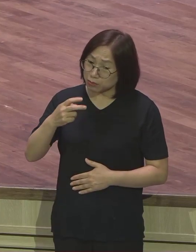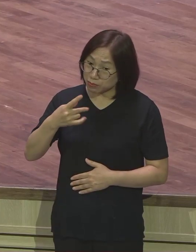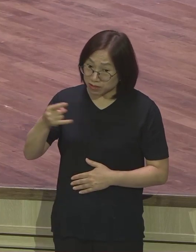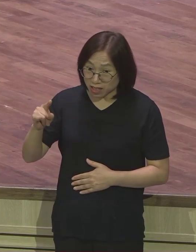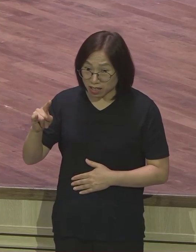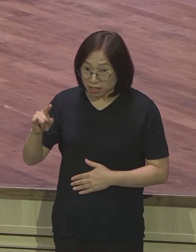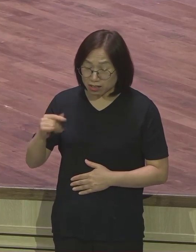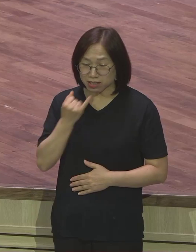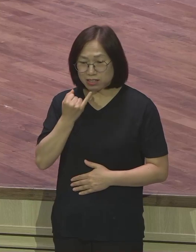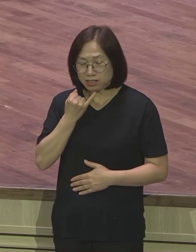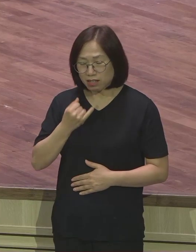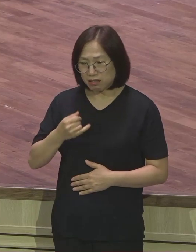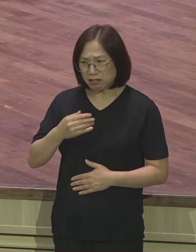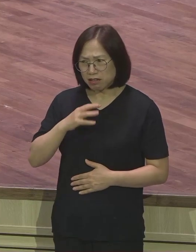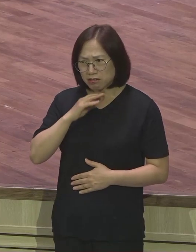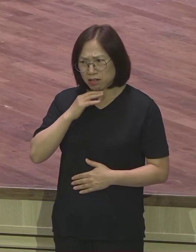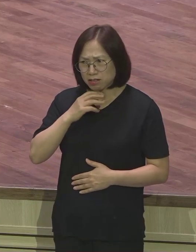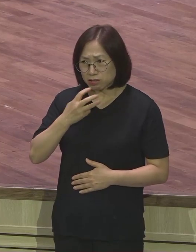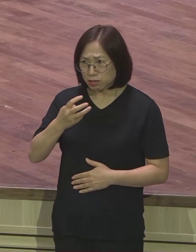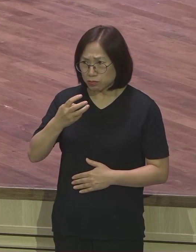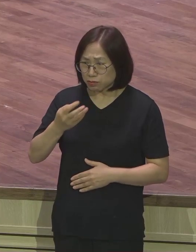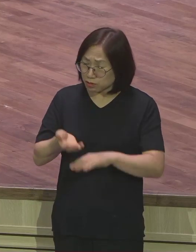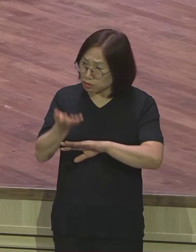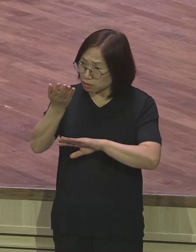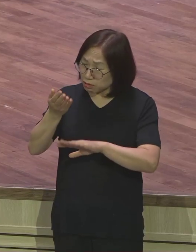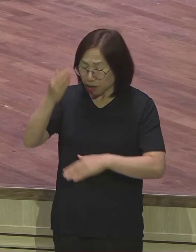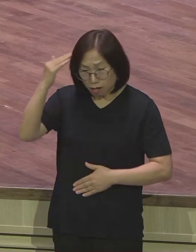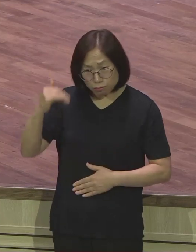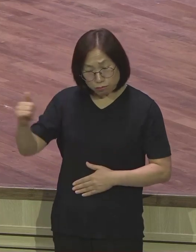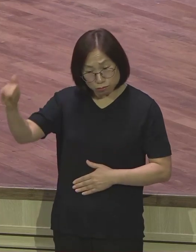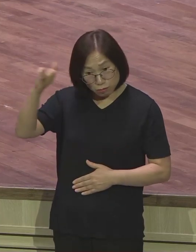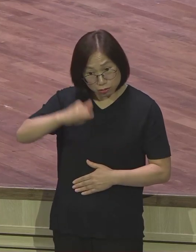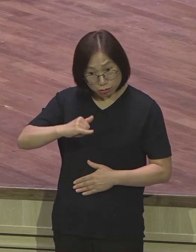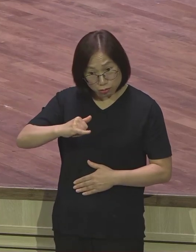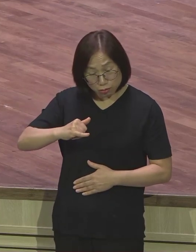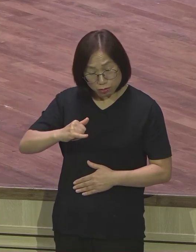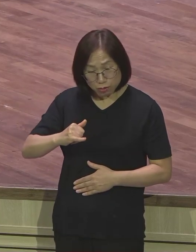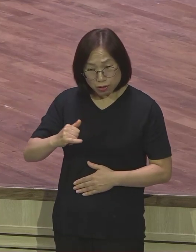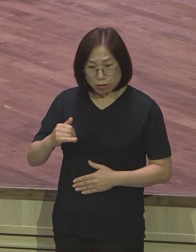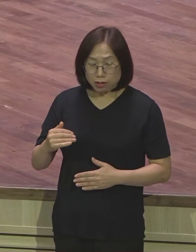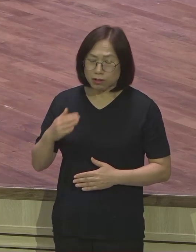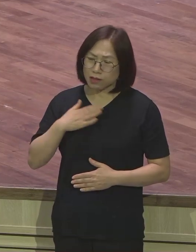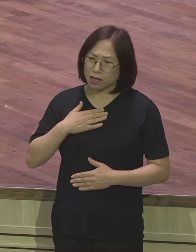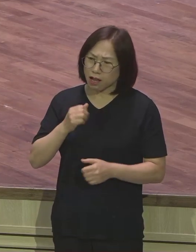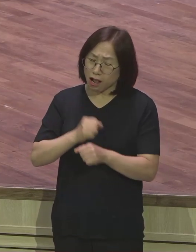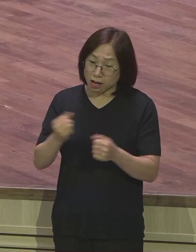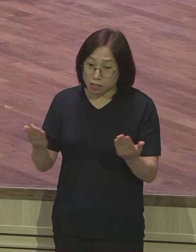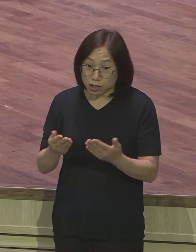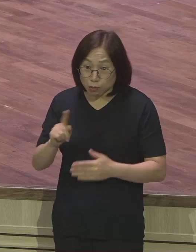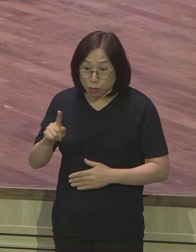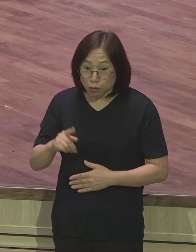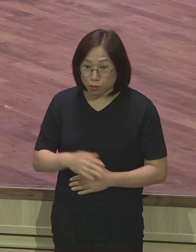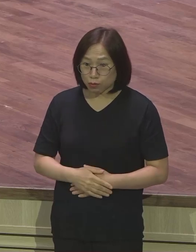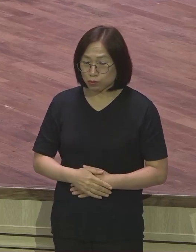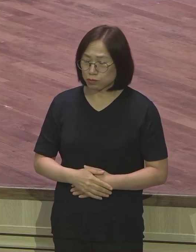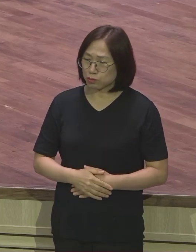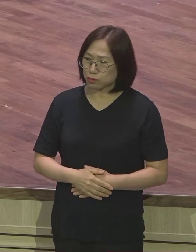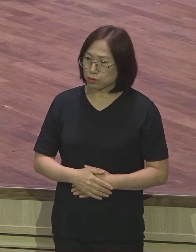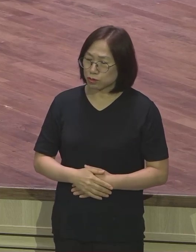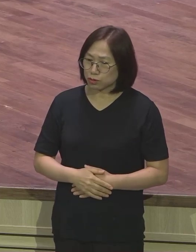넘어가지고 이 나이에 한국 들어가서 내가 과연 뭘 할 수 있을까 내가 한국에 가면 누가 날 받아주고 어디서